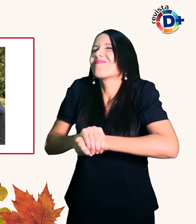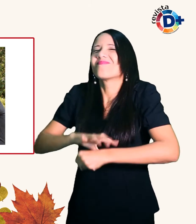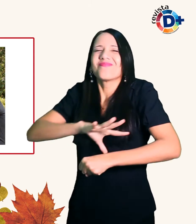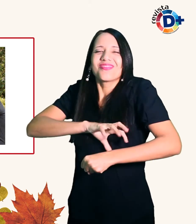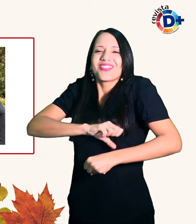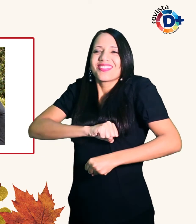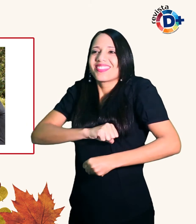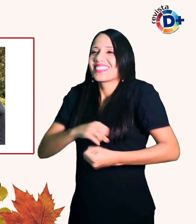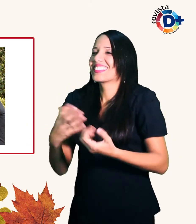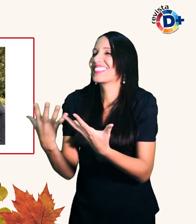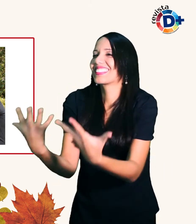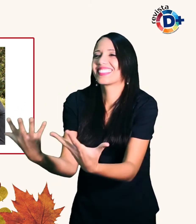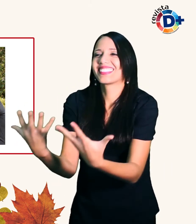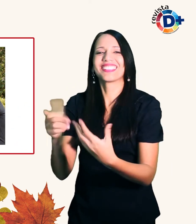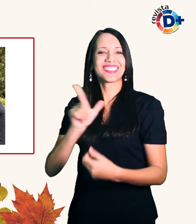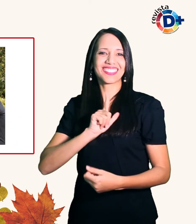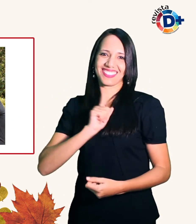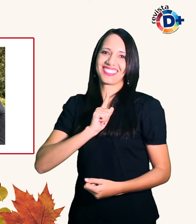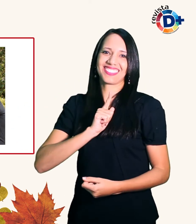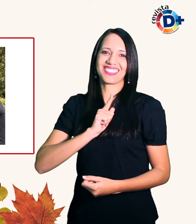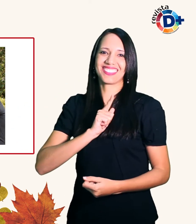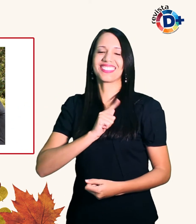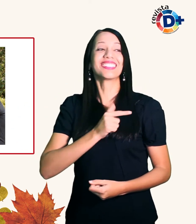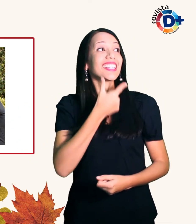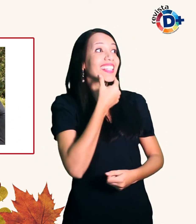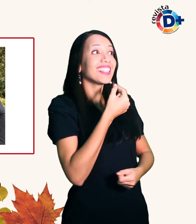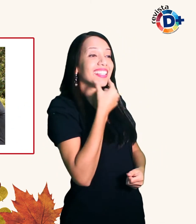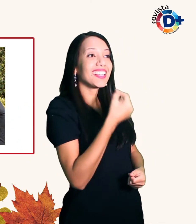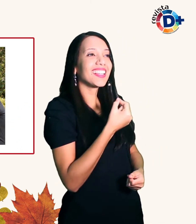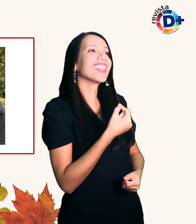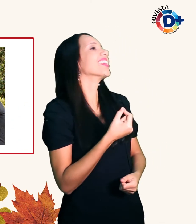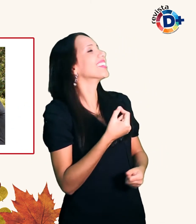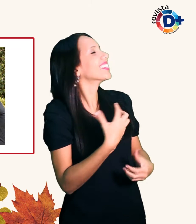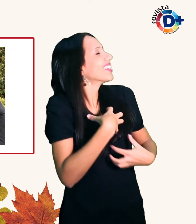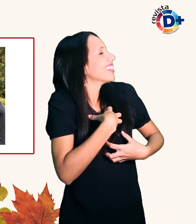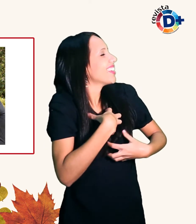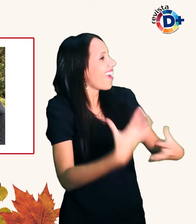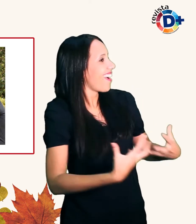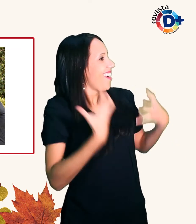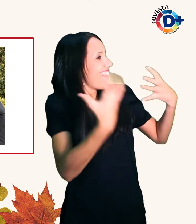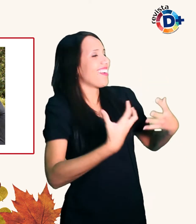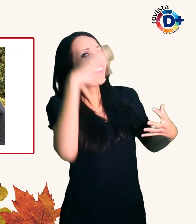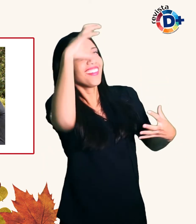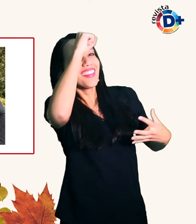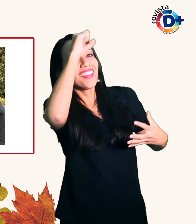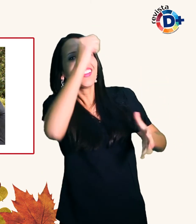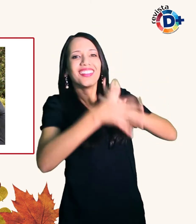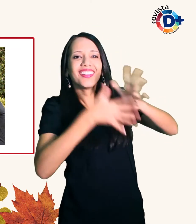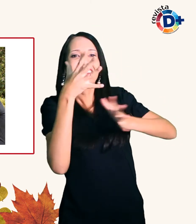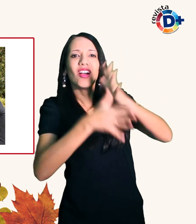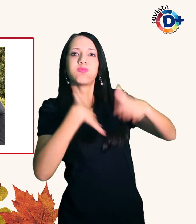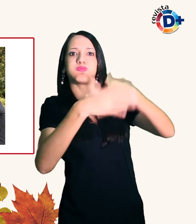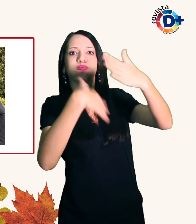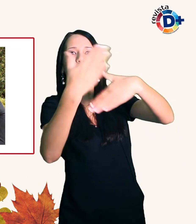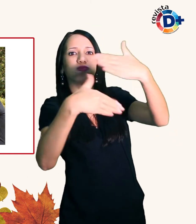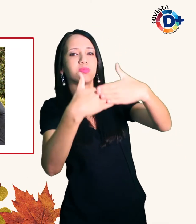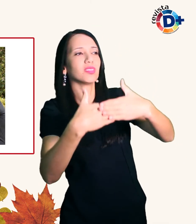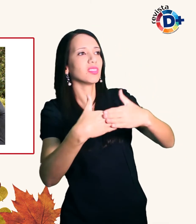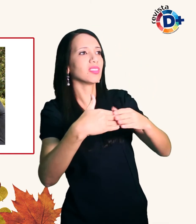ele Fabiano conta que se sentiu motivado a aprender libras quando viu um surdo entrar na igreja